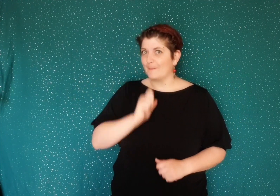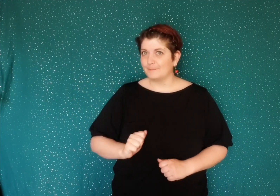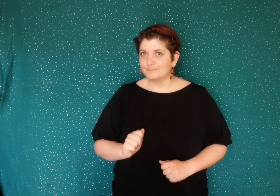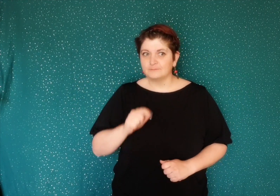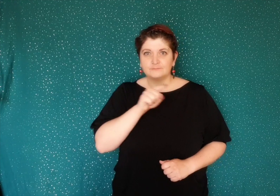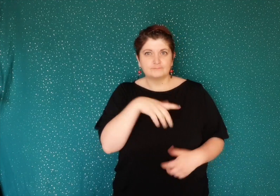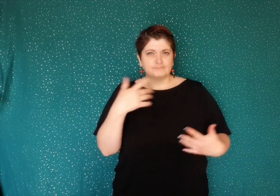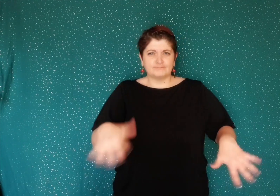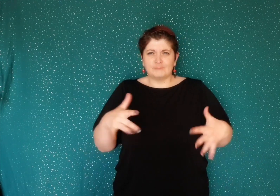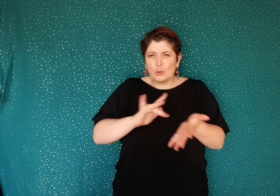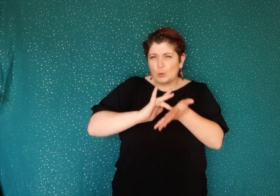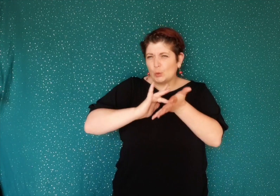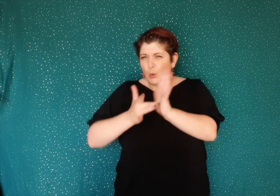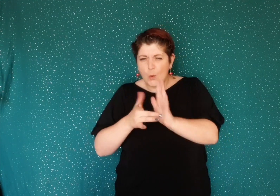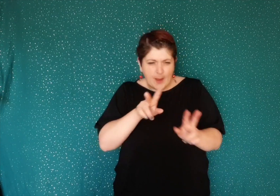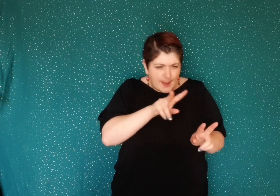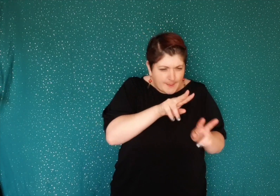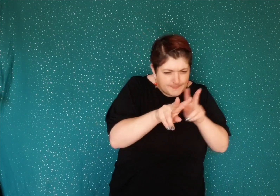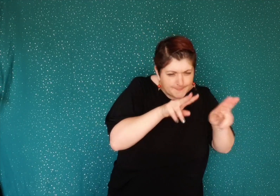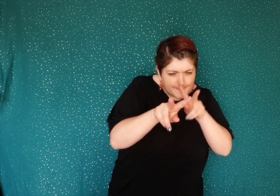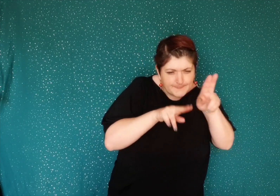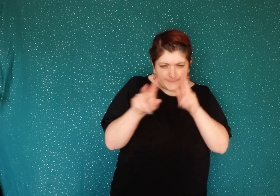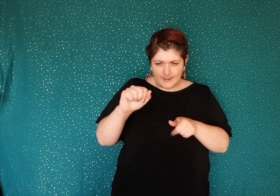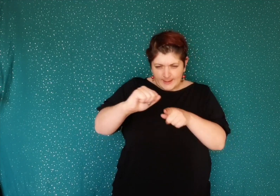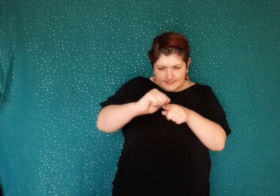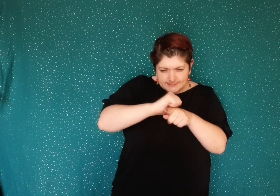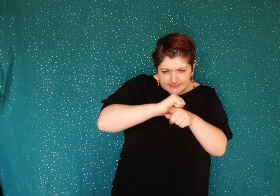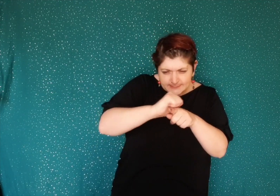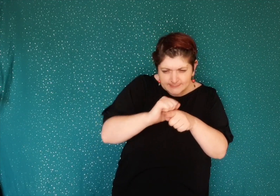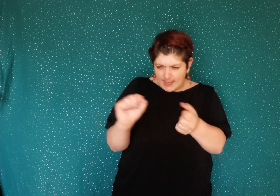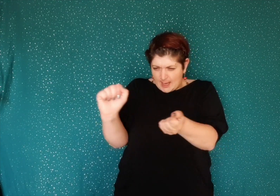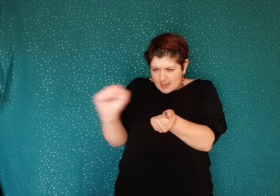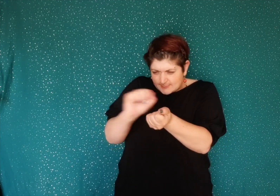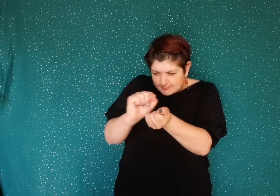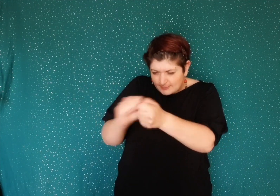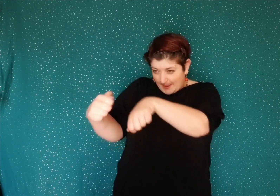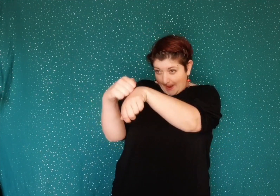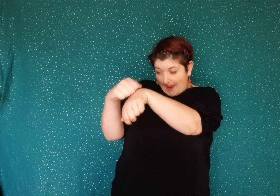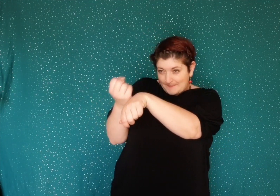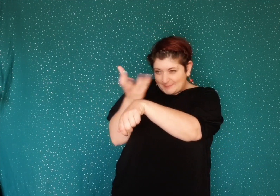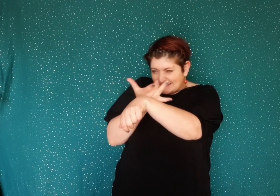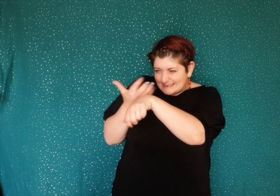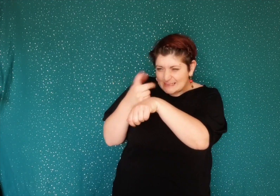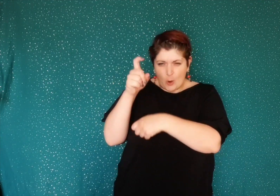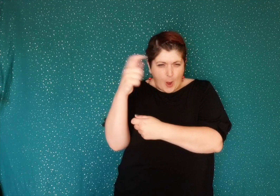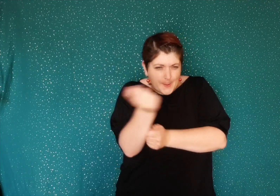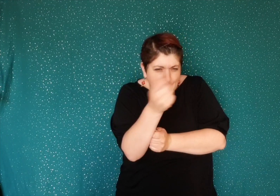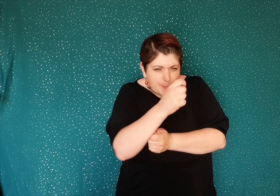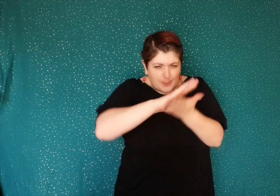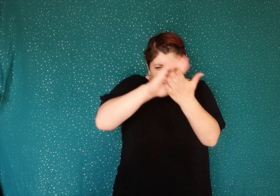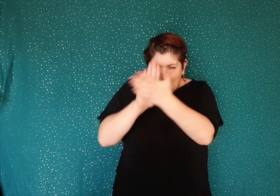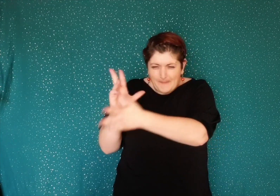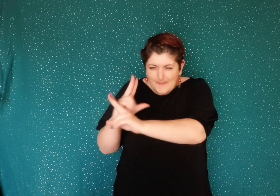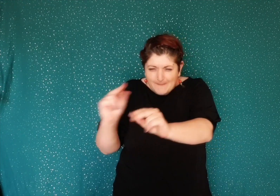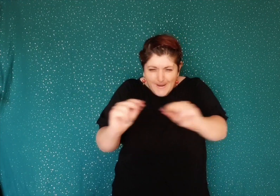qui taille, range, frotte et astique à grand dos.